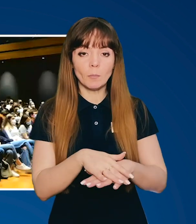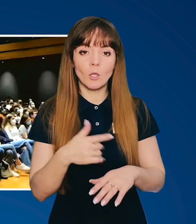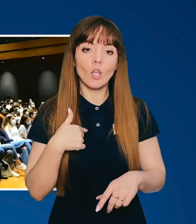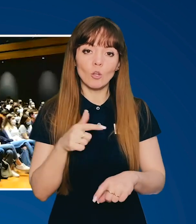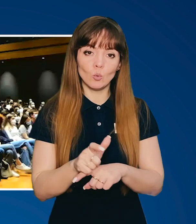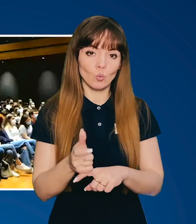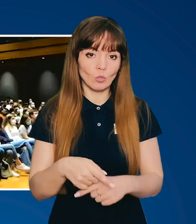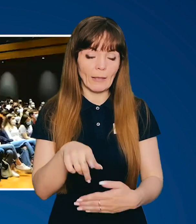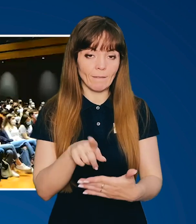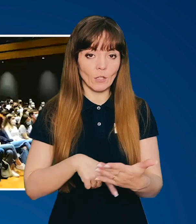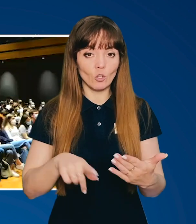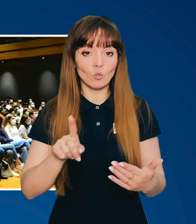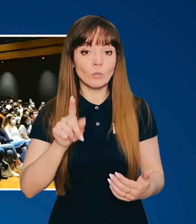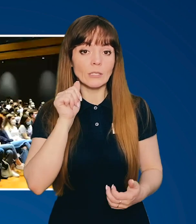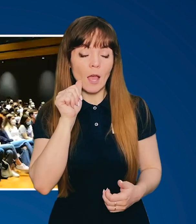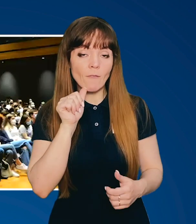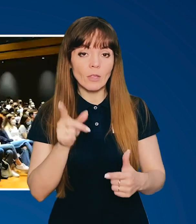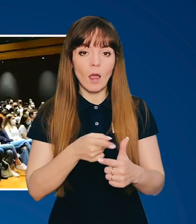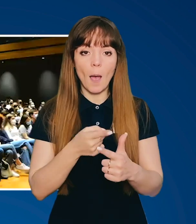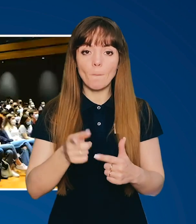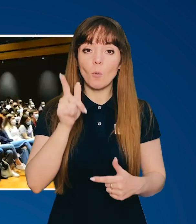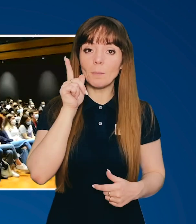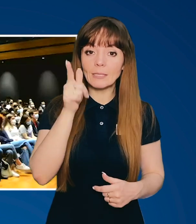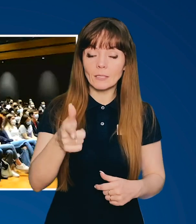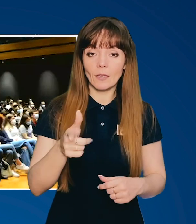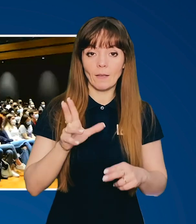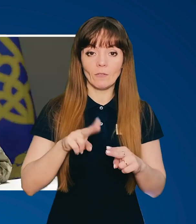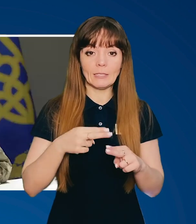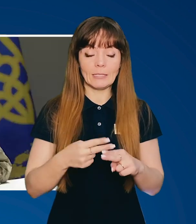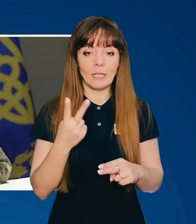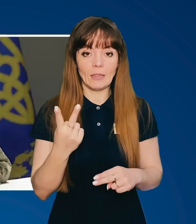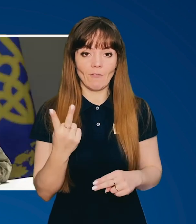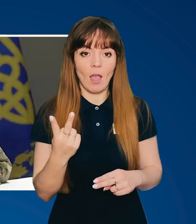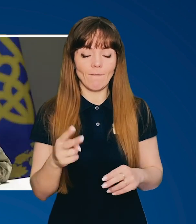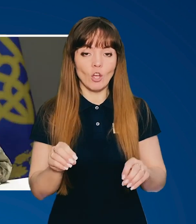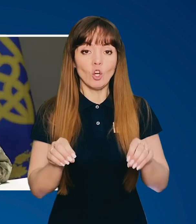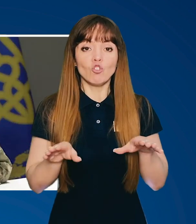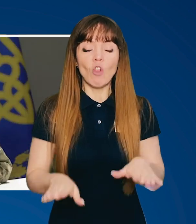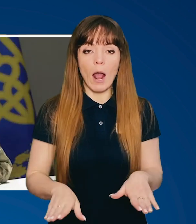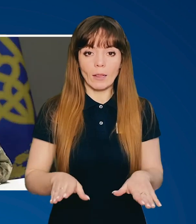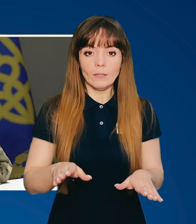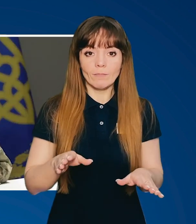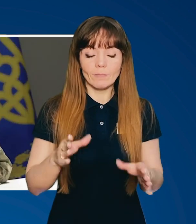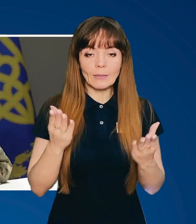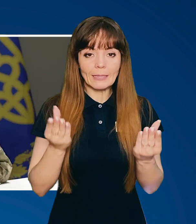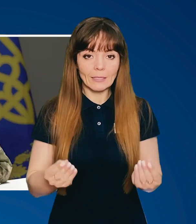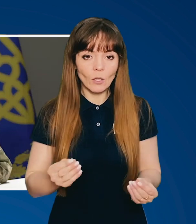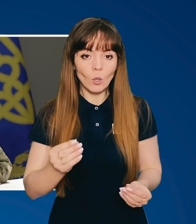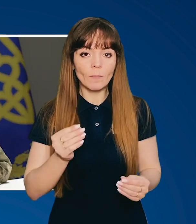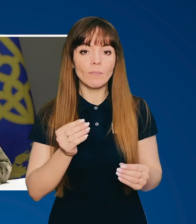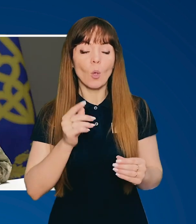Я дуже вірю, що завтра або післязавтра в ці два вирішальні дні Україна